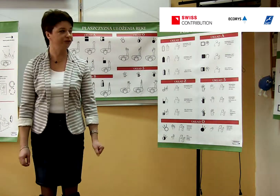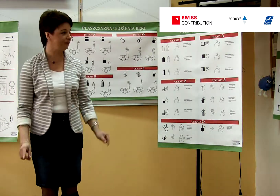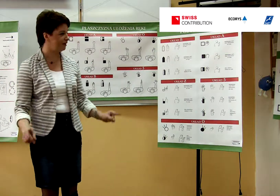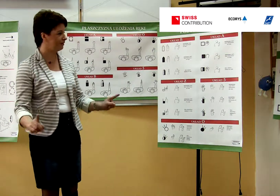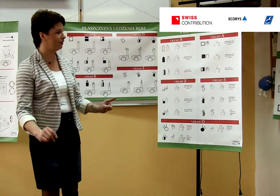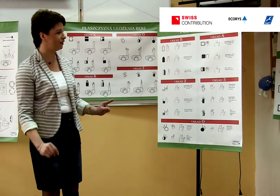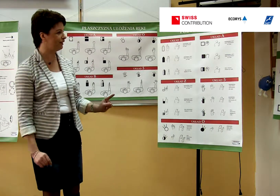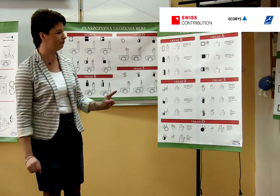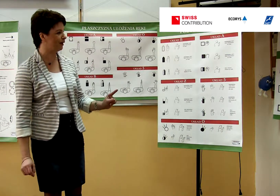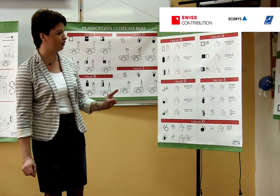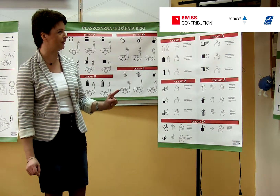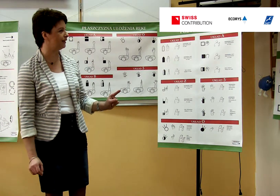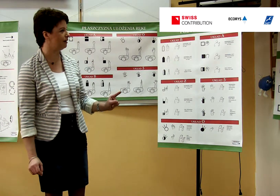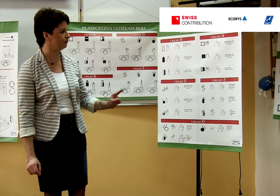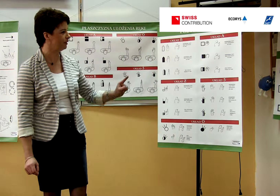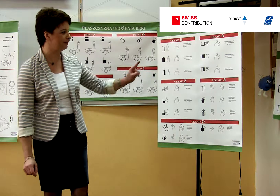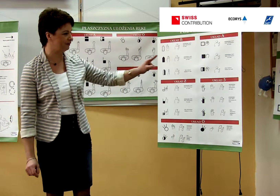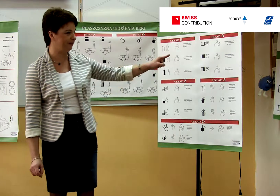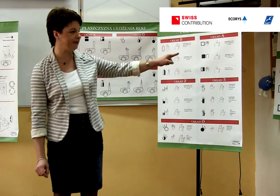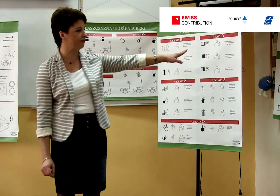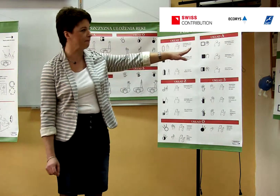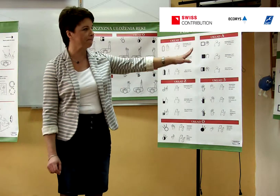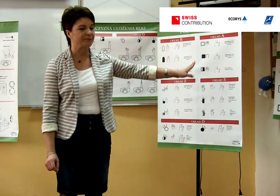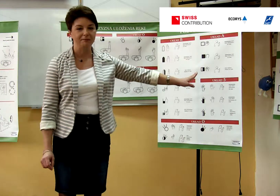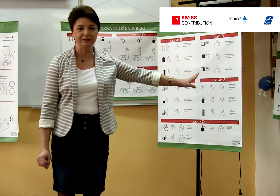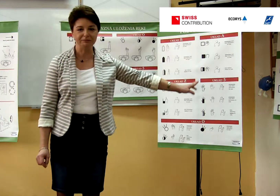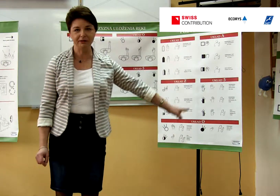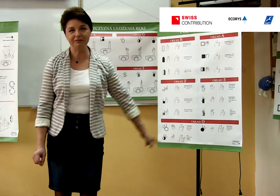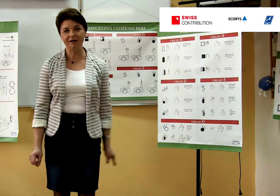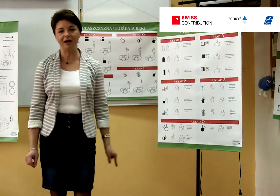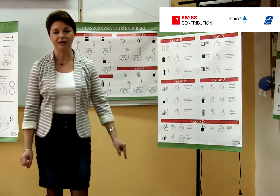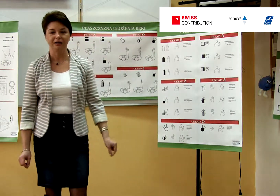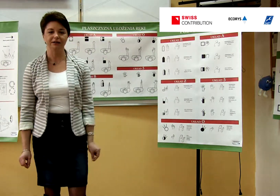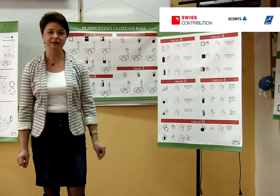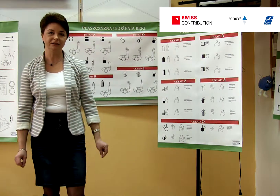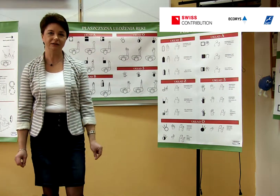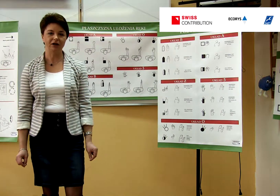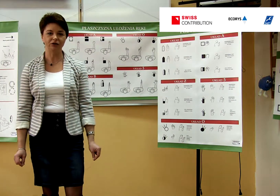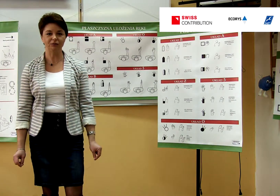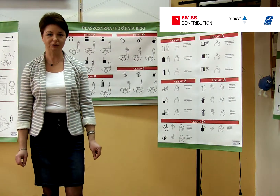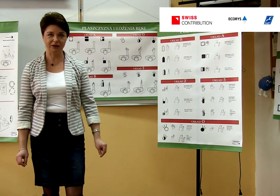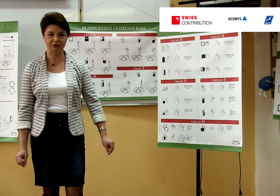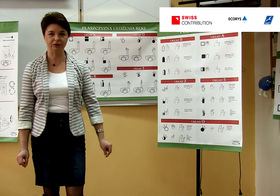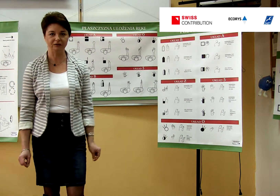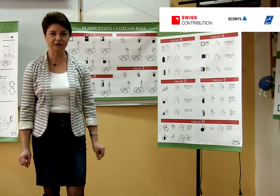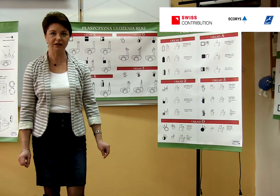wszystkim najważniejsza jest płaszczyzna i perspektywa. Perspektywa osoby przekazującej